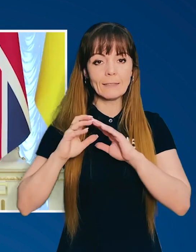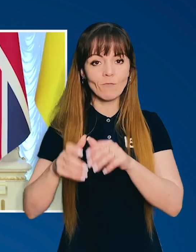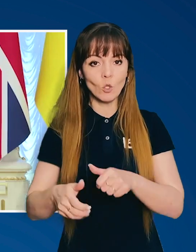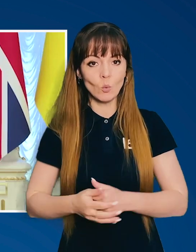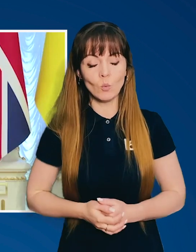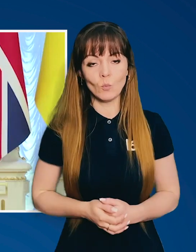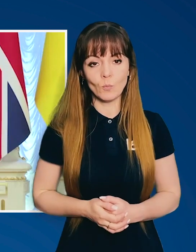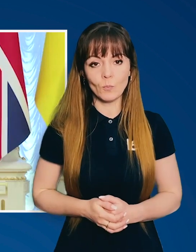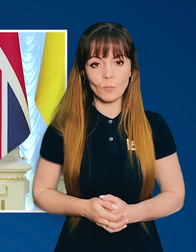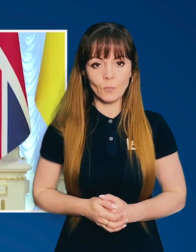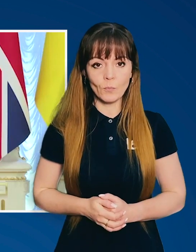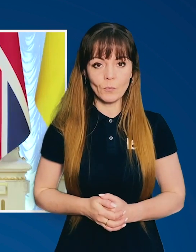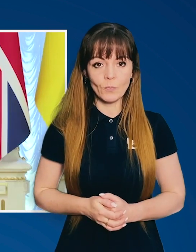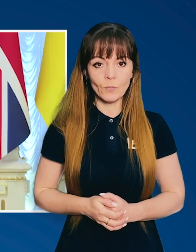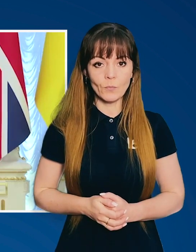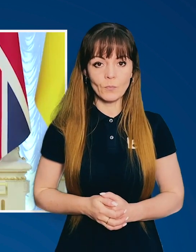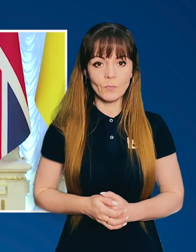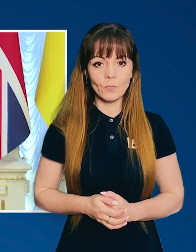їжі світу.